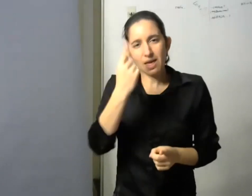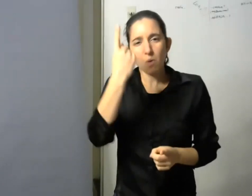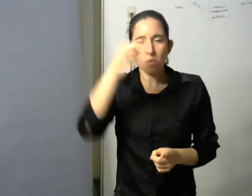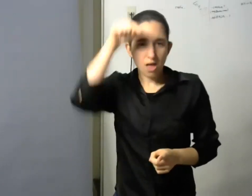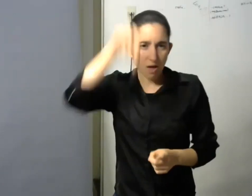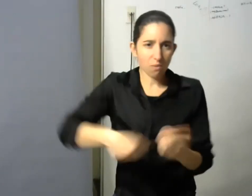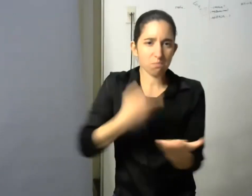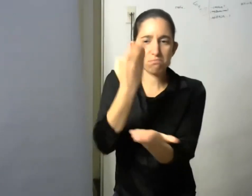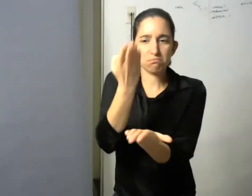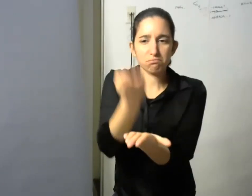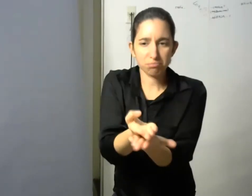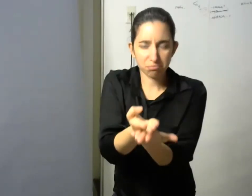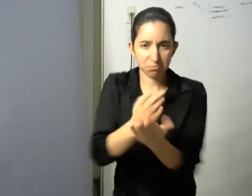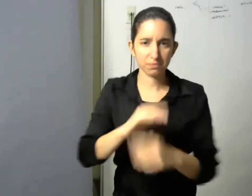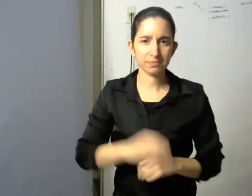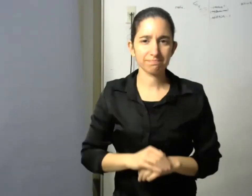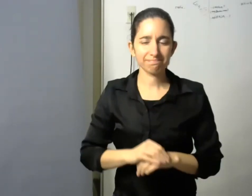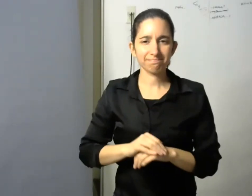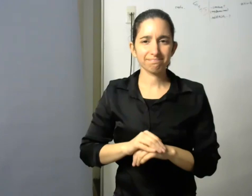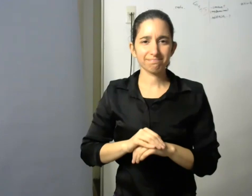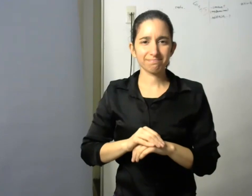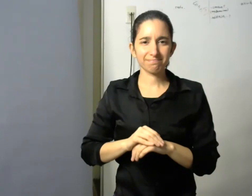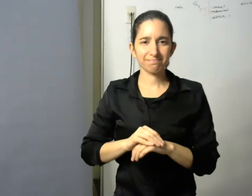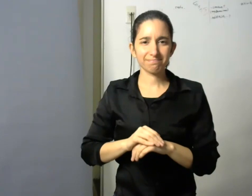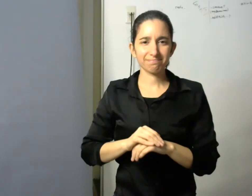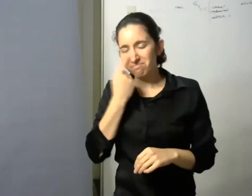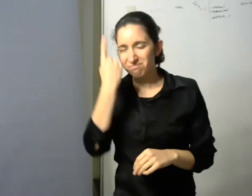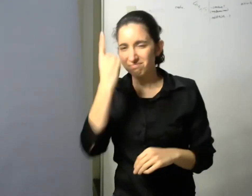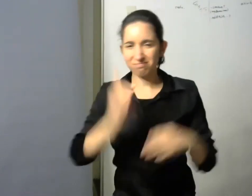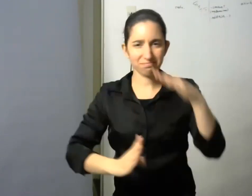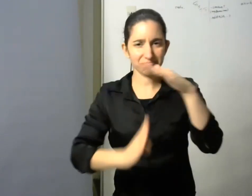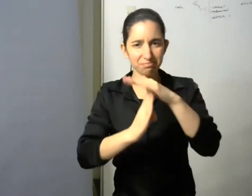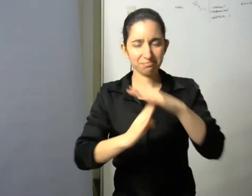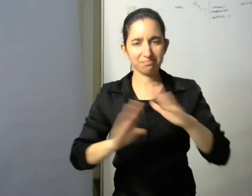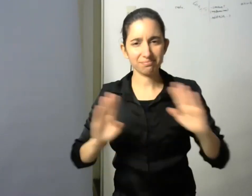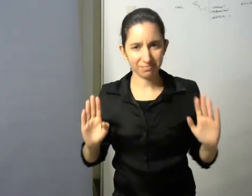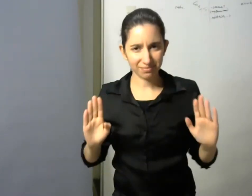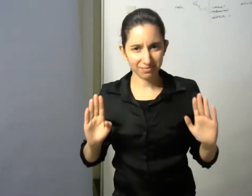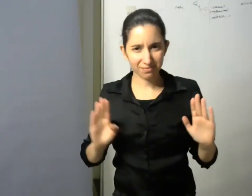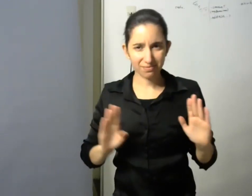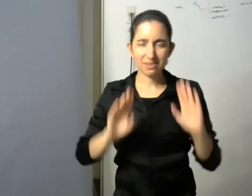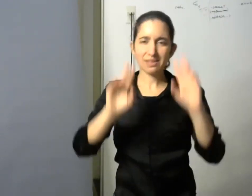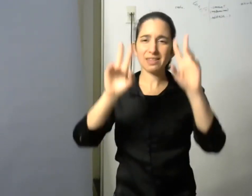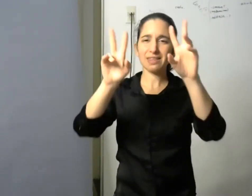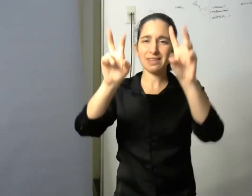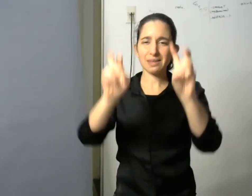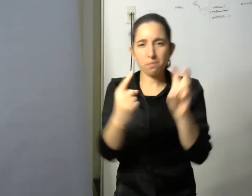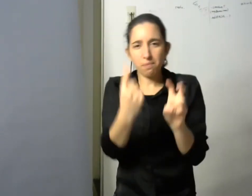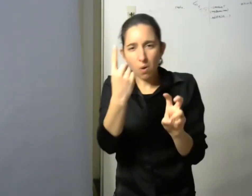presentó de una manera significativa que es el hecho de que cierta asociación que al menos el sentido común de nuestra sociedad hace